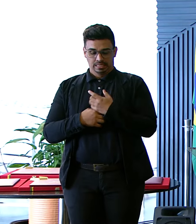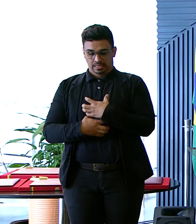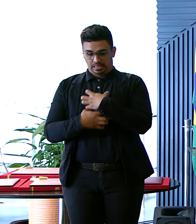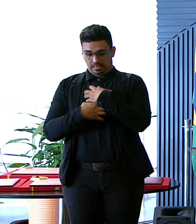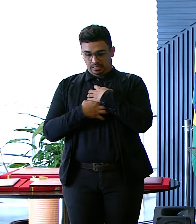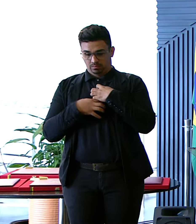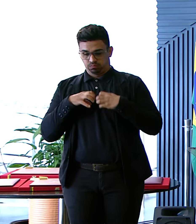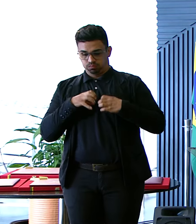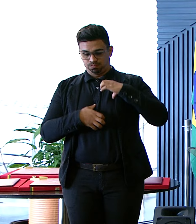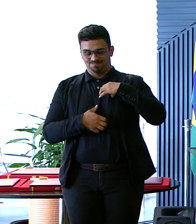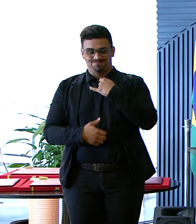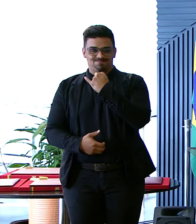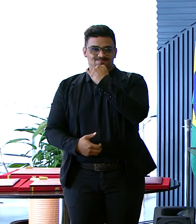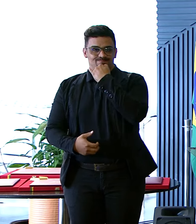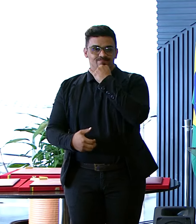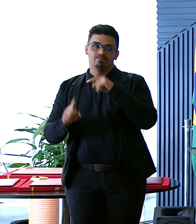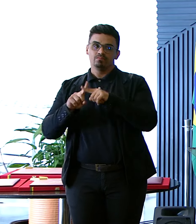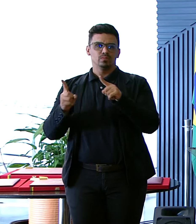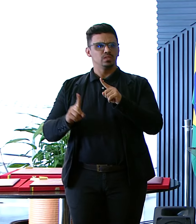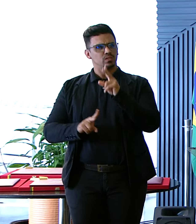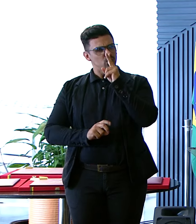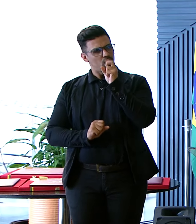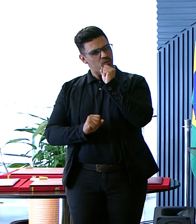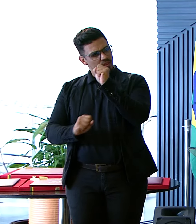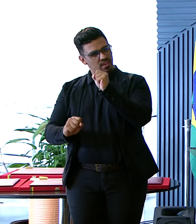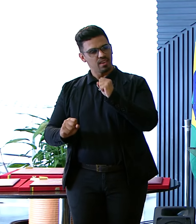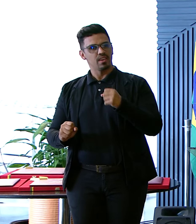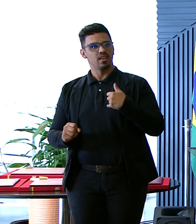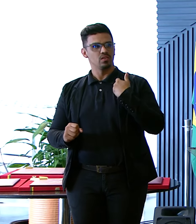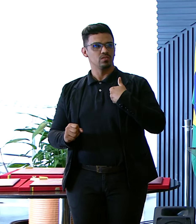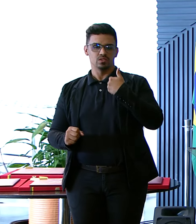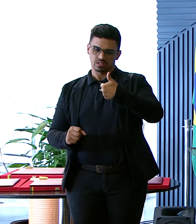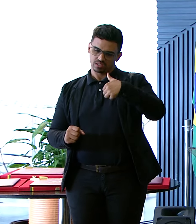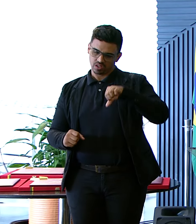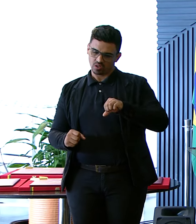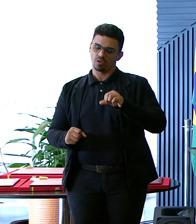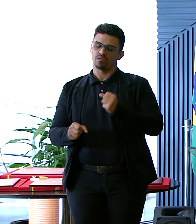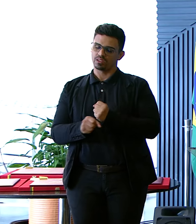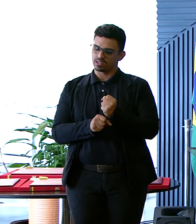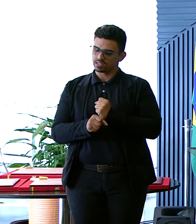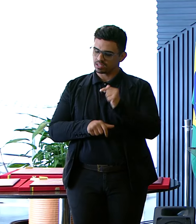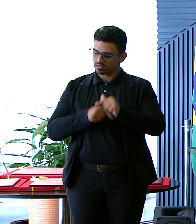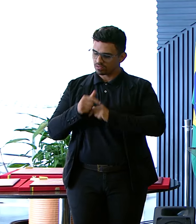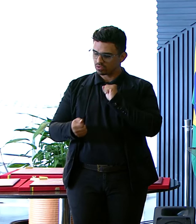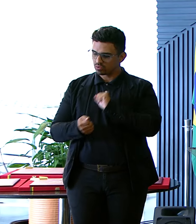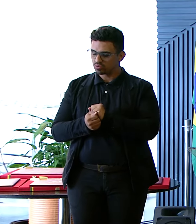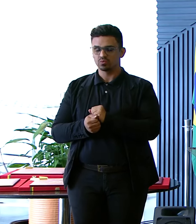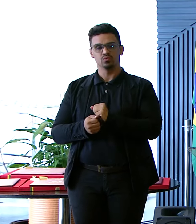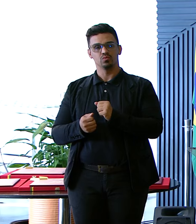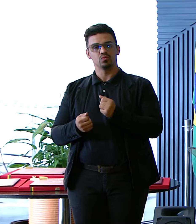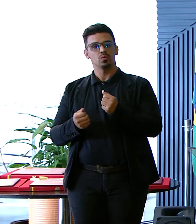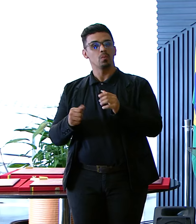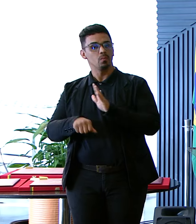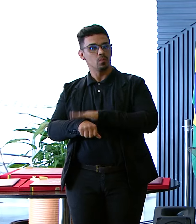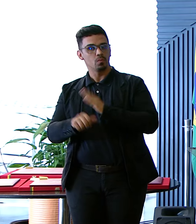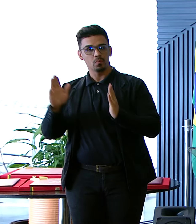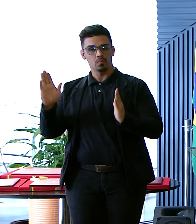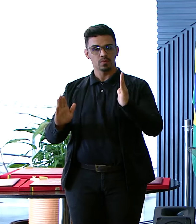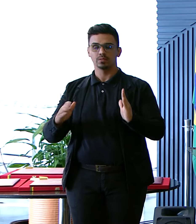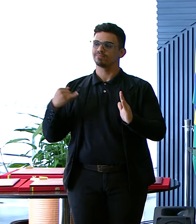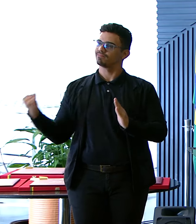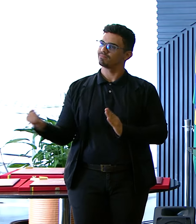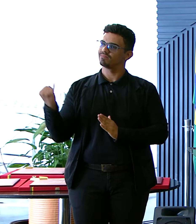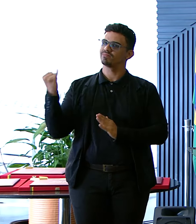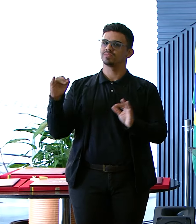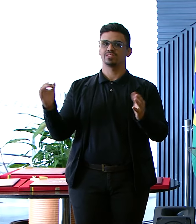Mas era Uma guerreira Os 19 anos Que ela viveu Com a gente Foram Anos incríveis Ela era uma menina